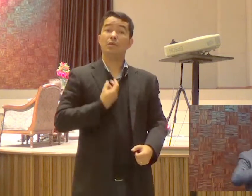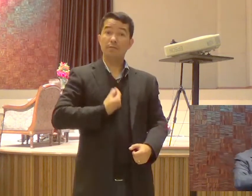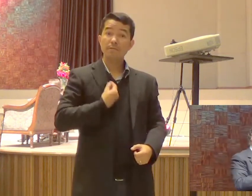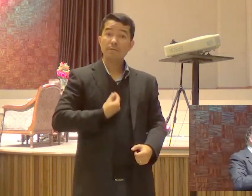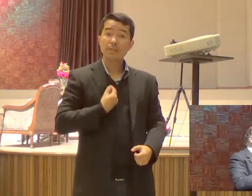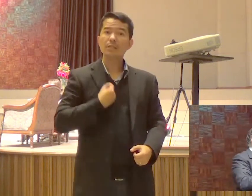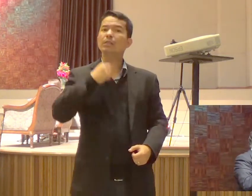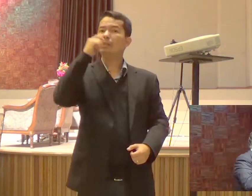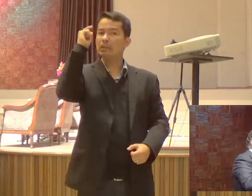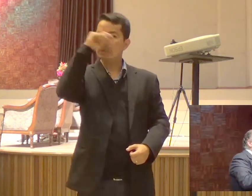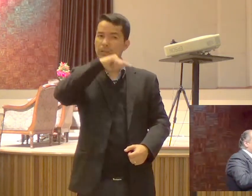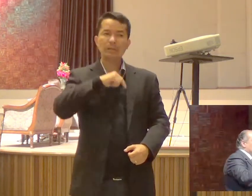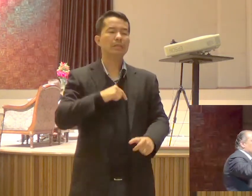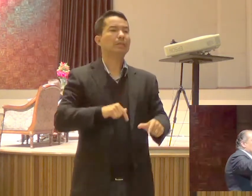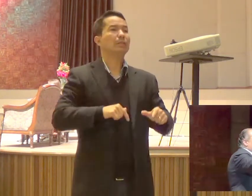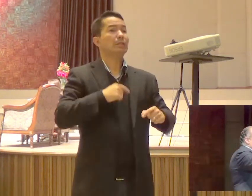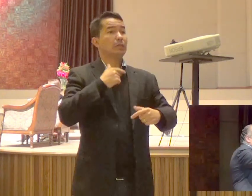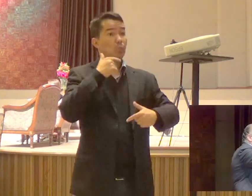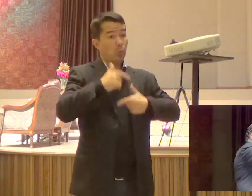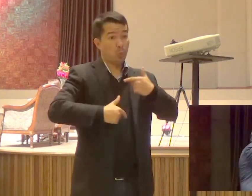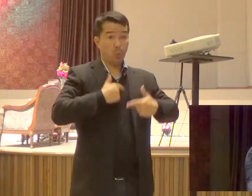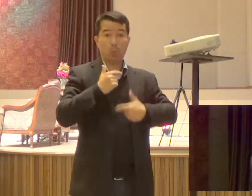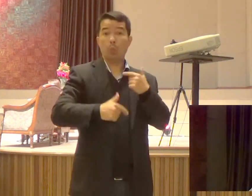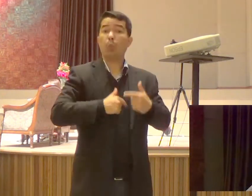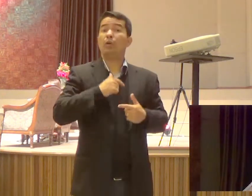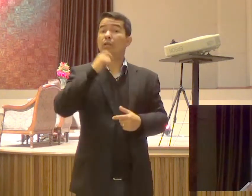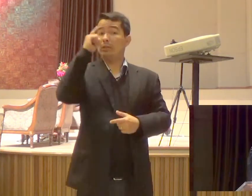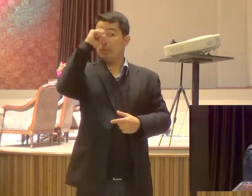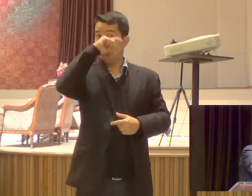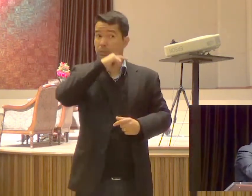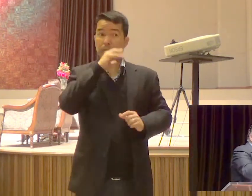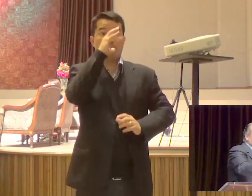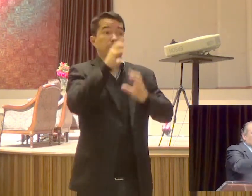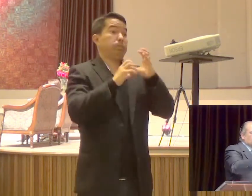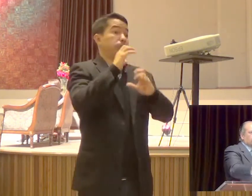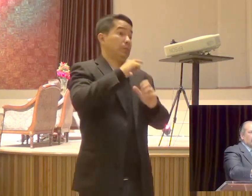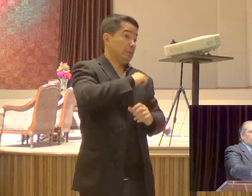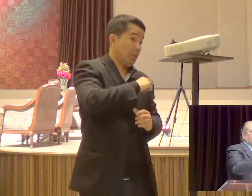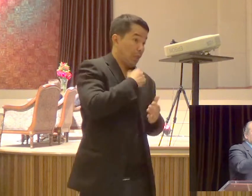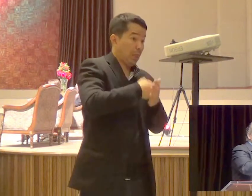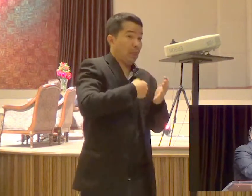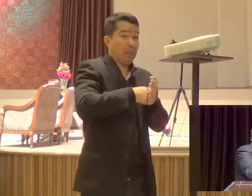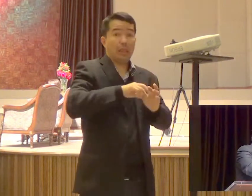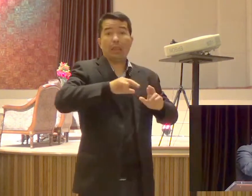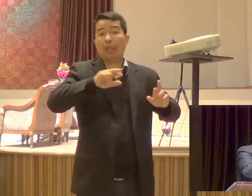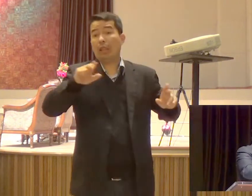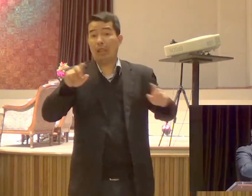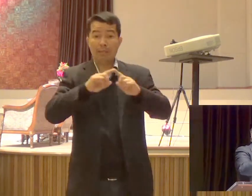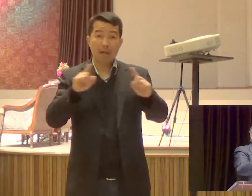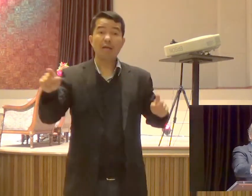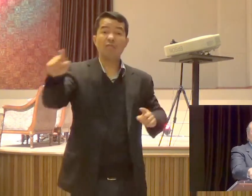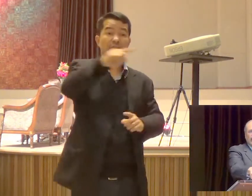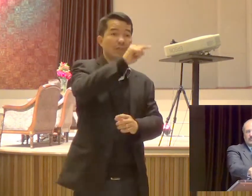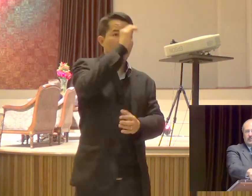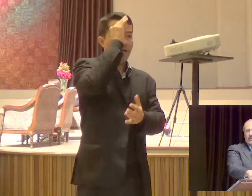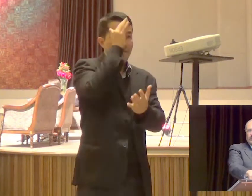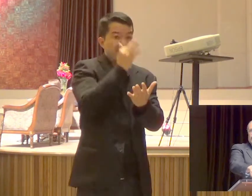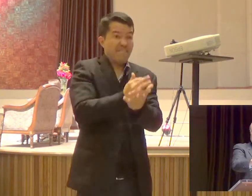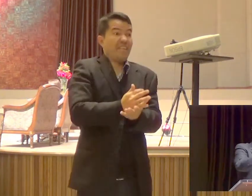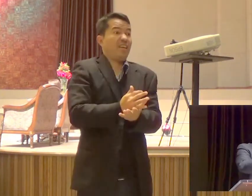esperando Muitas vezes Mas em nome do Senhor Jesus Mantenham a fé E mantenham o ministério Vocês têm